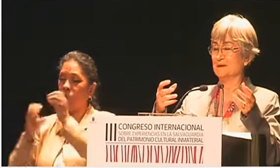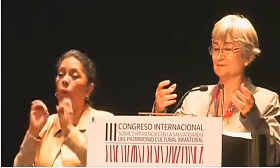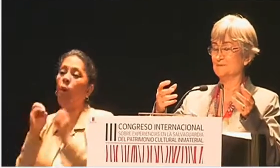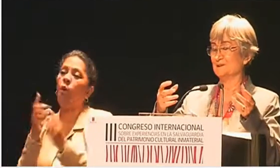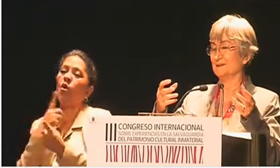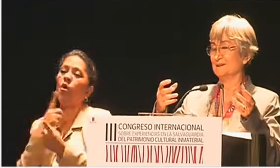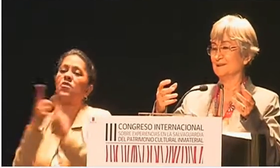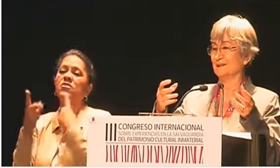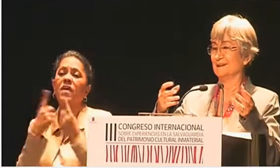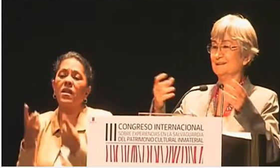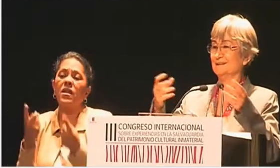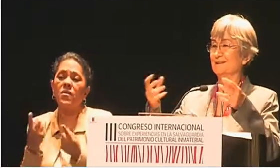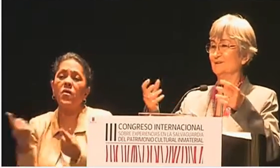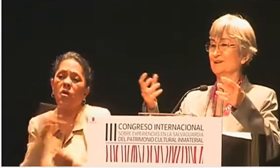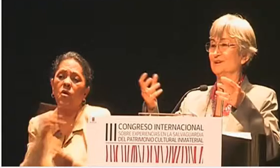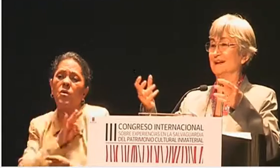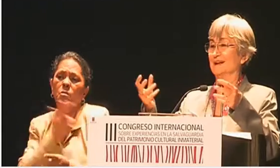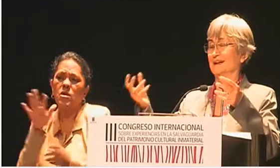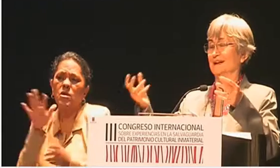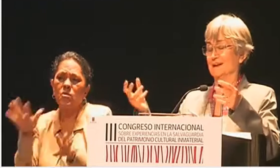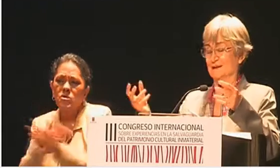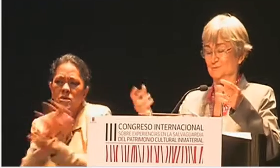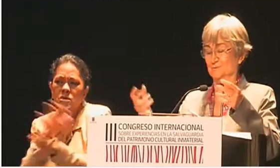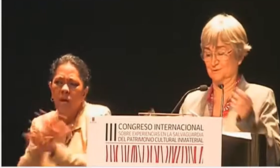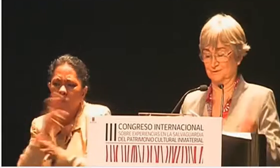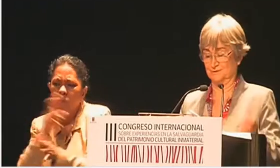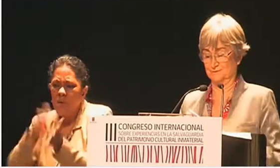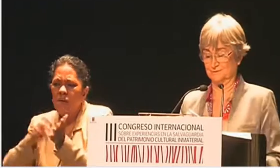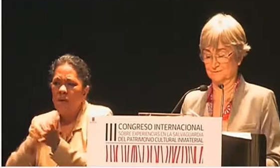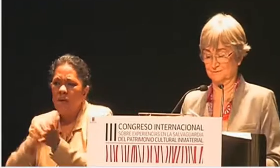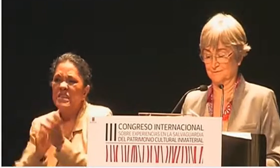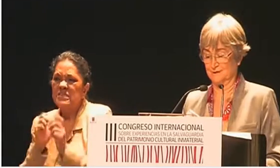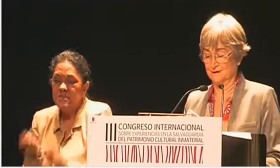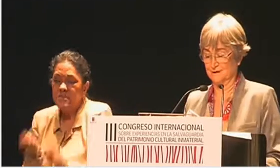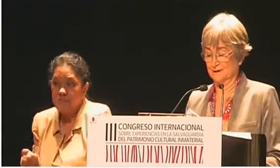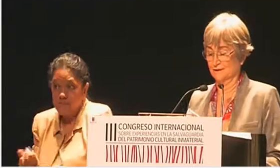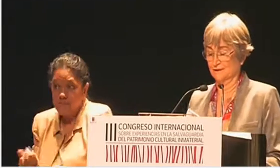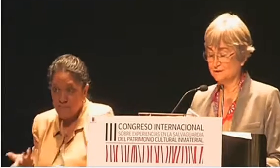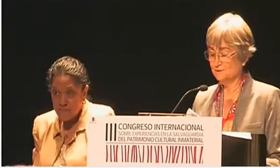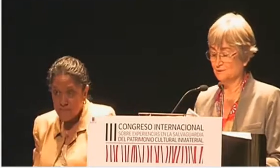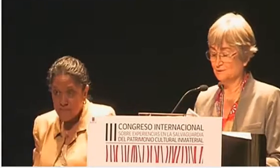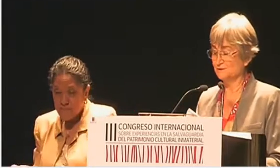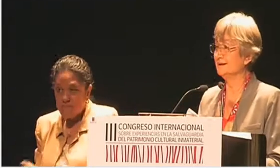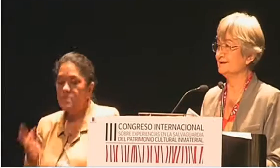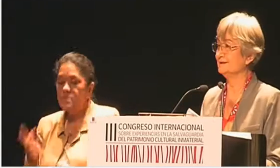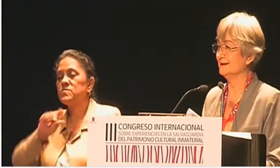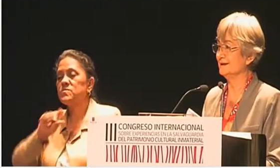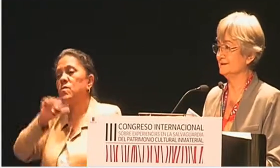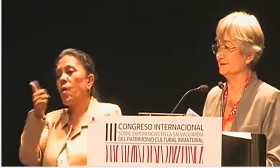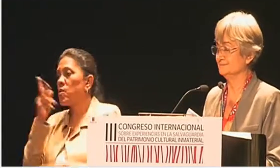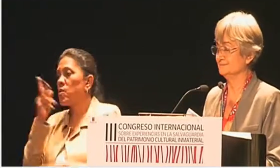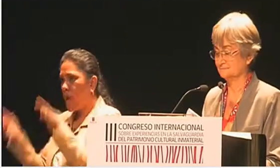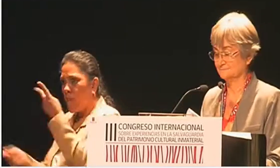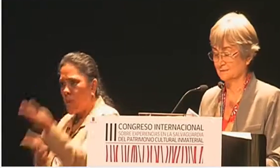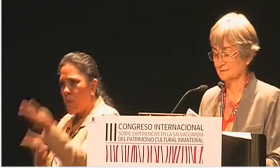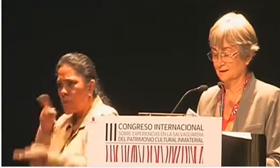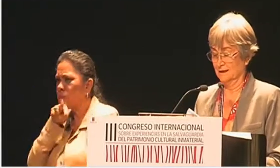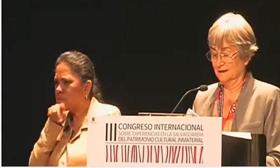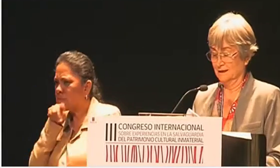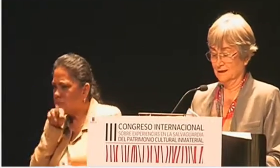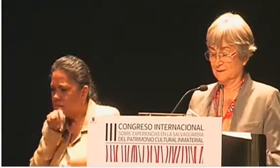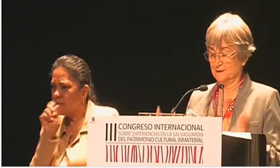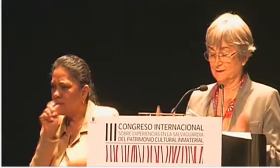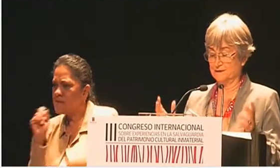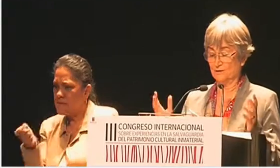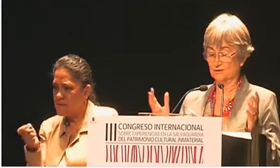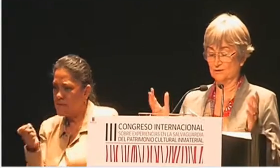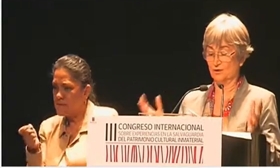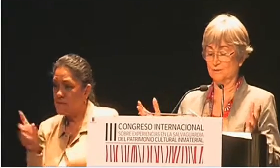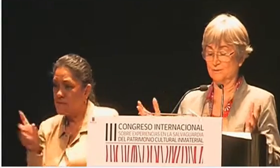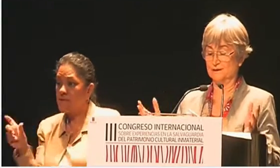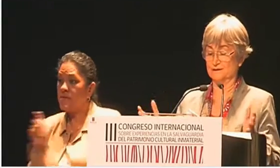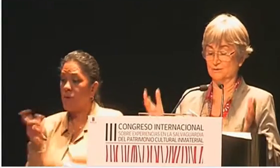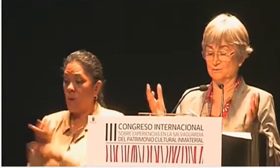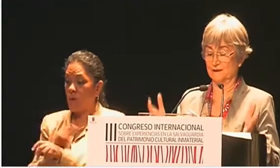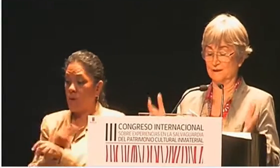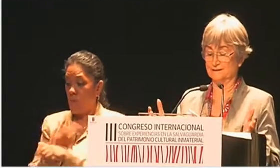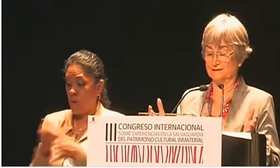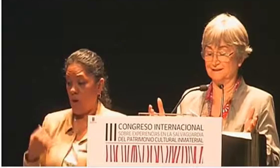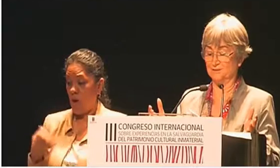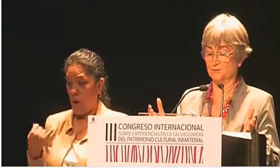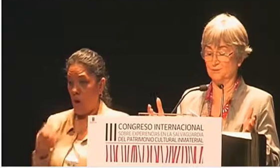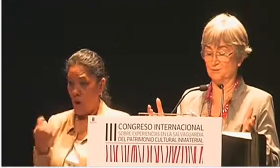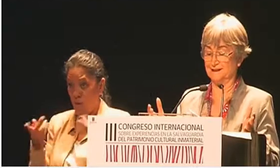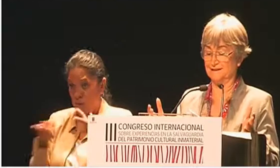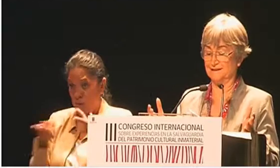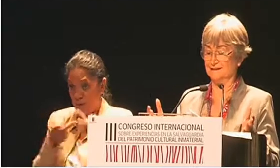cambiamos? ¿qué tanto recreamos? Y otra pregunta inquietante, al pasar los jóvenes sus